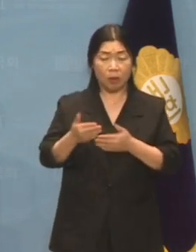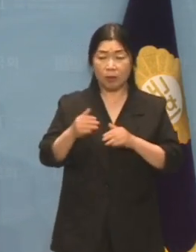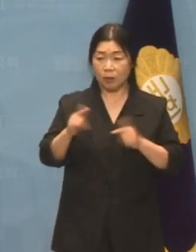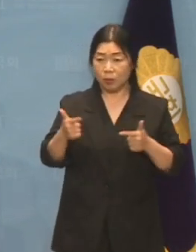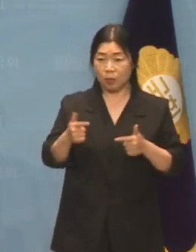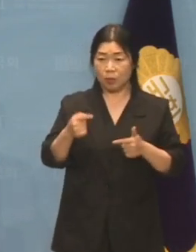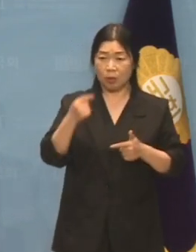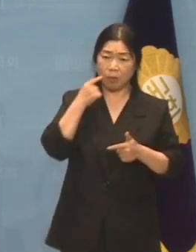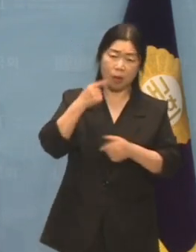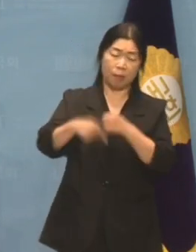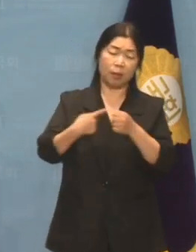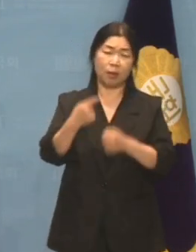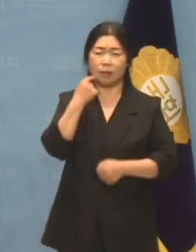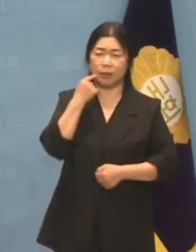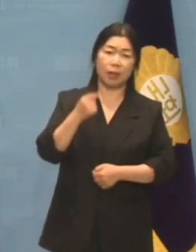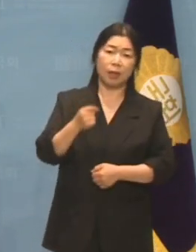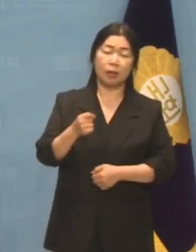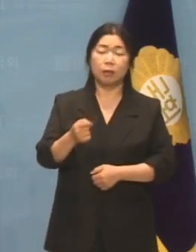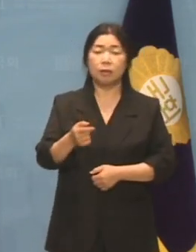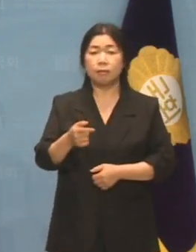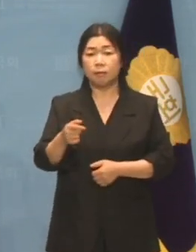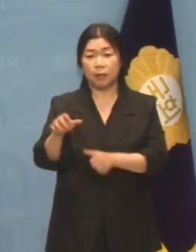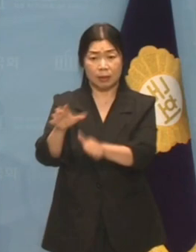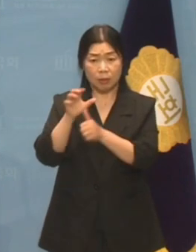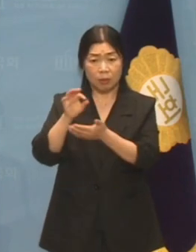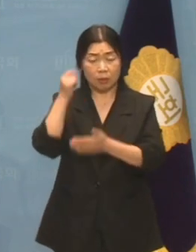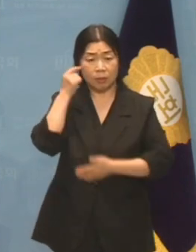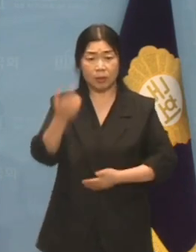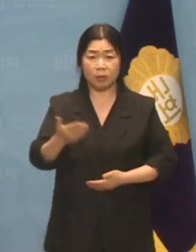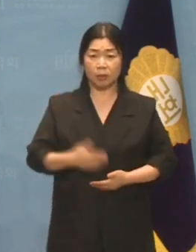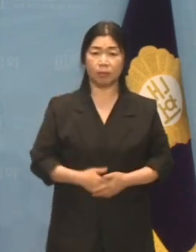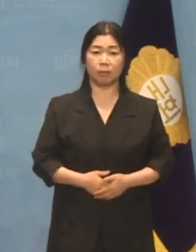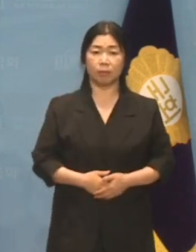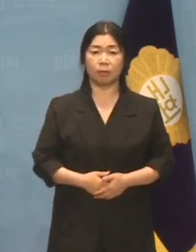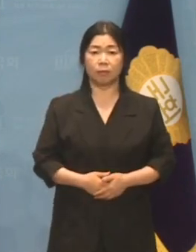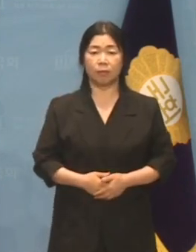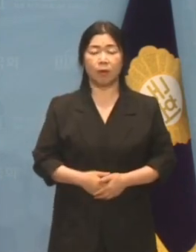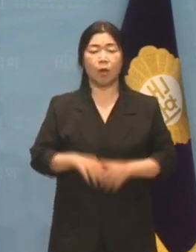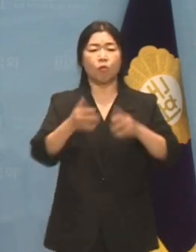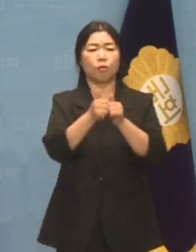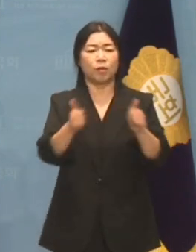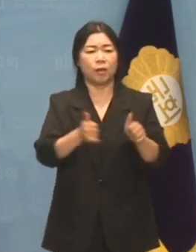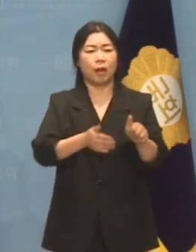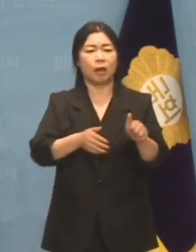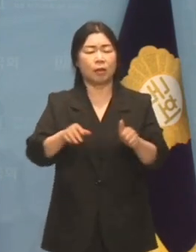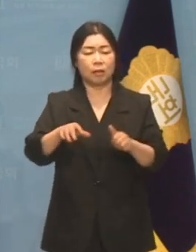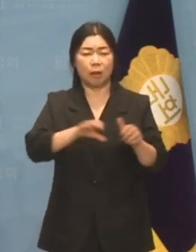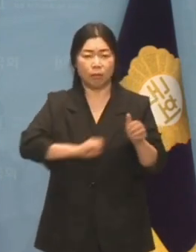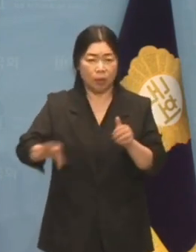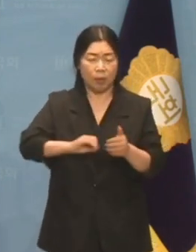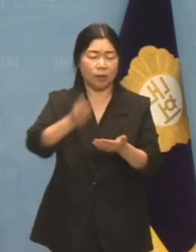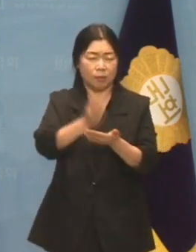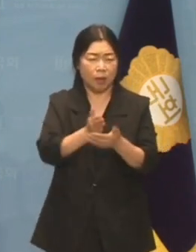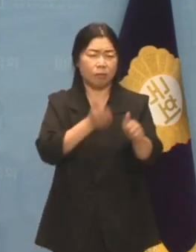힘입니까? 제발 후쿠시마 오염수 방류를 막아달라는 국민의 목소리를 들으십시오.